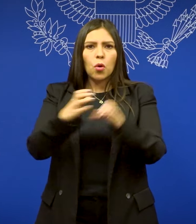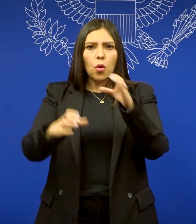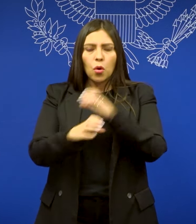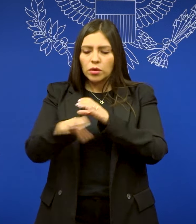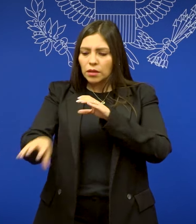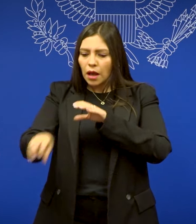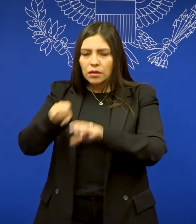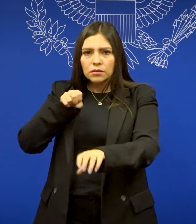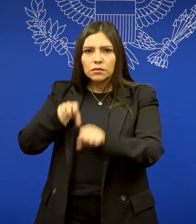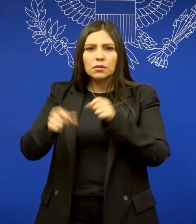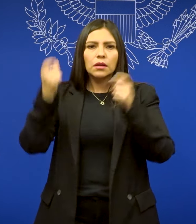recoger tus pertenencias.